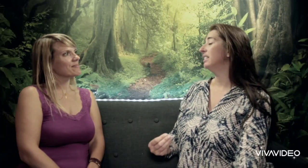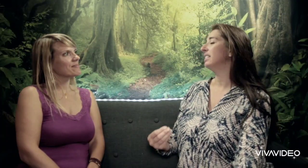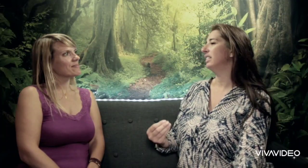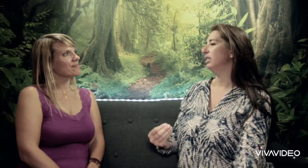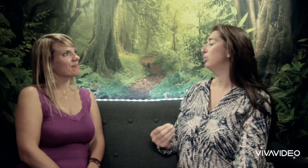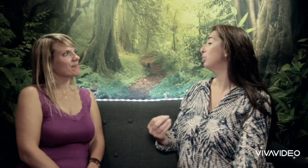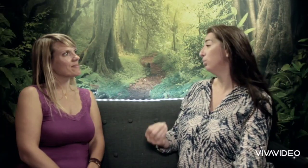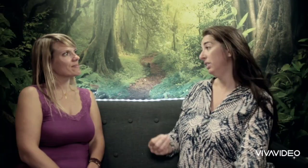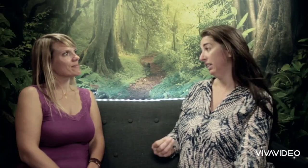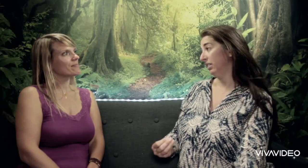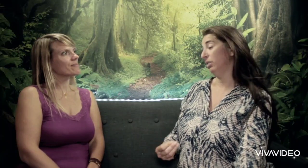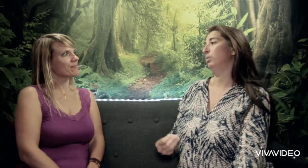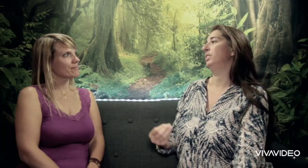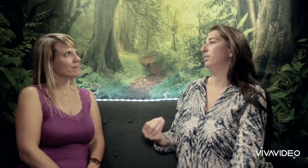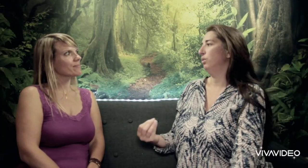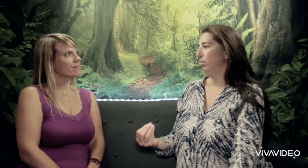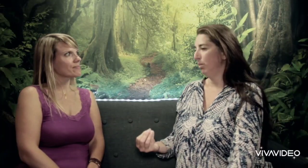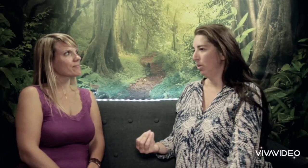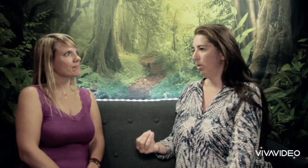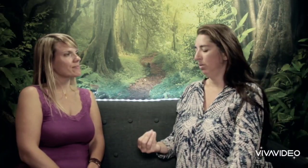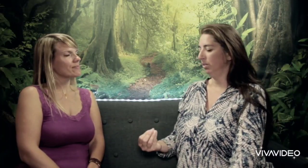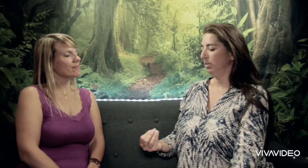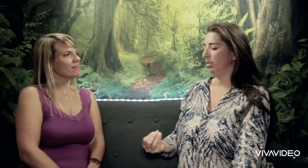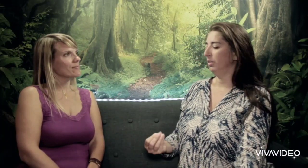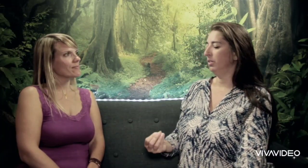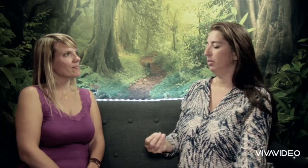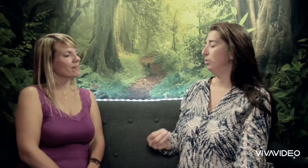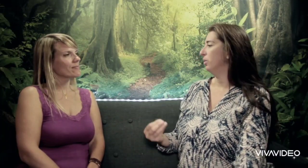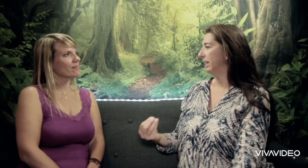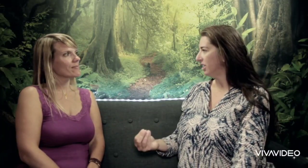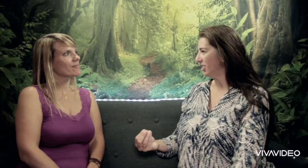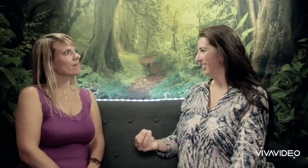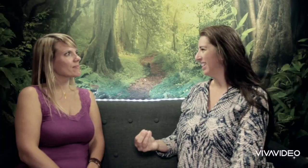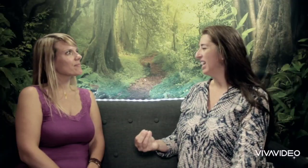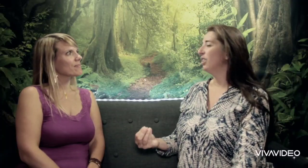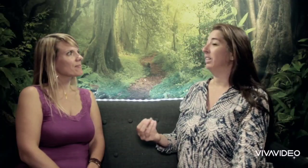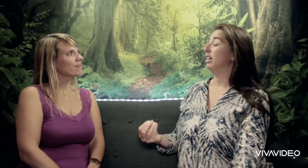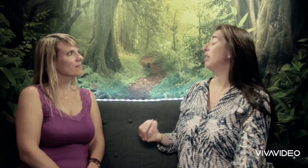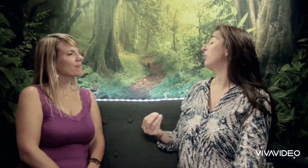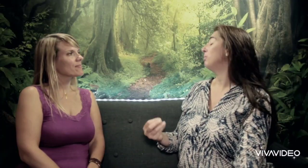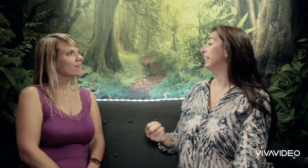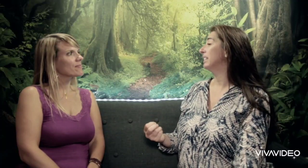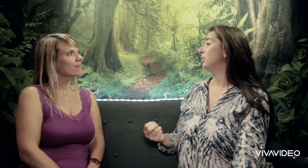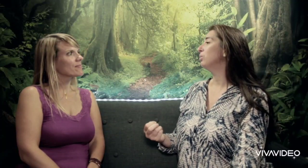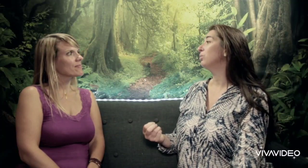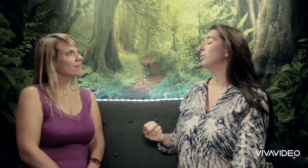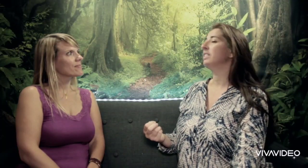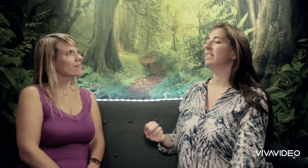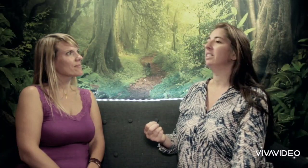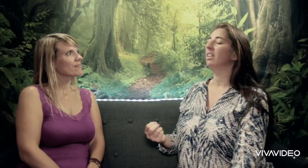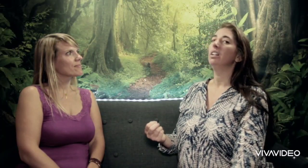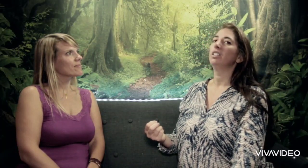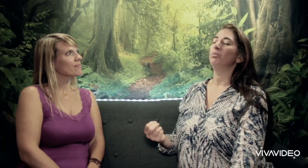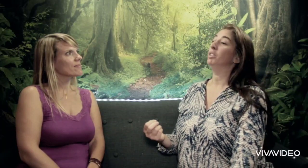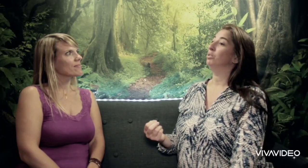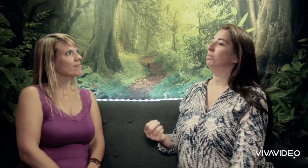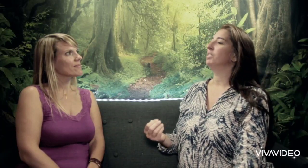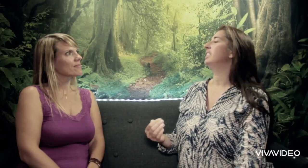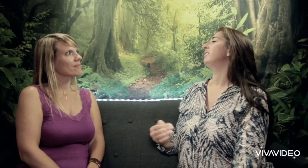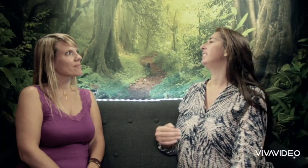c'est de soutenir le développement du langage. Donc la première question souvent c'est mais justement s'il fait